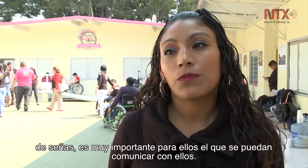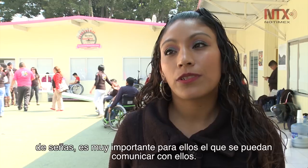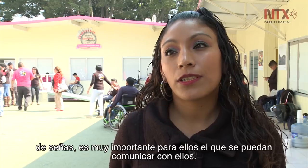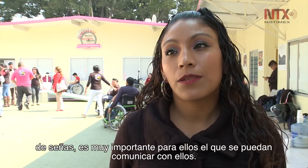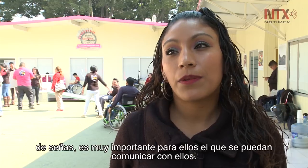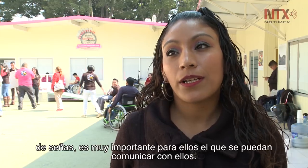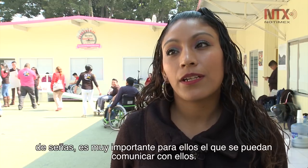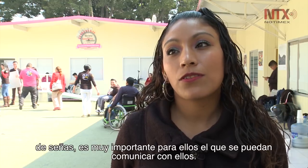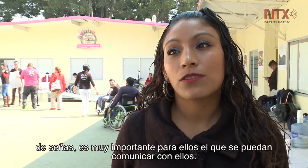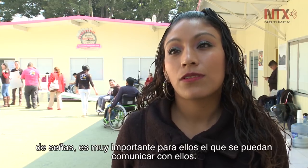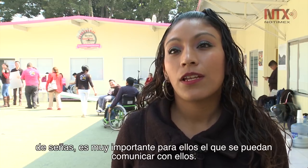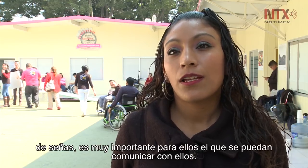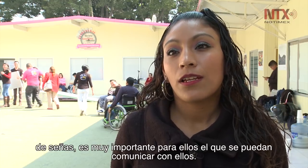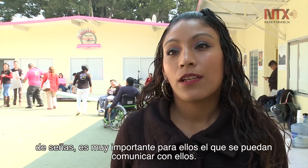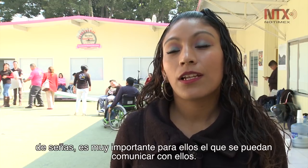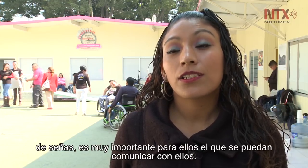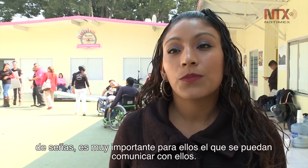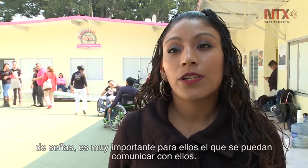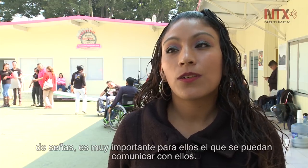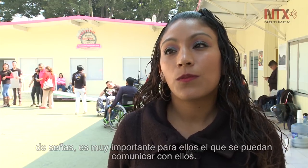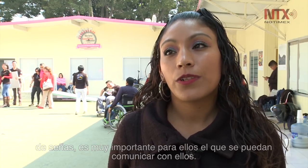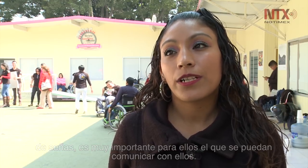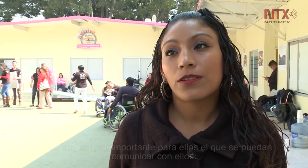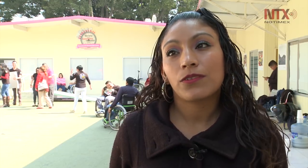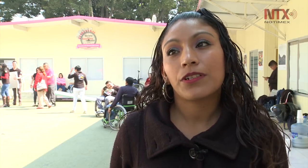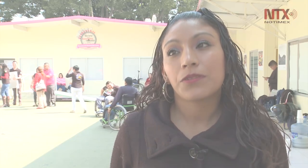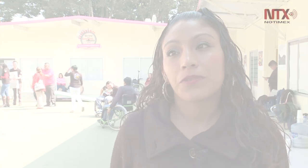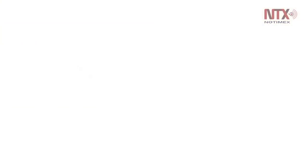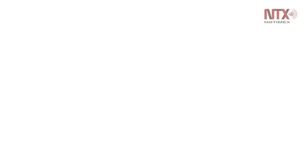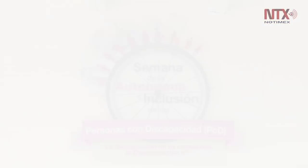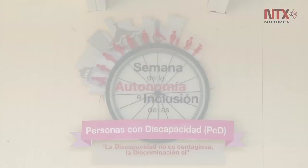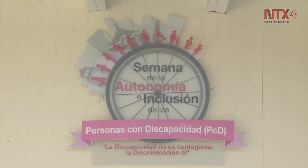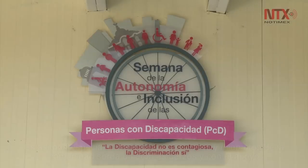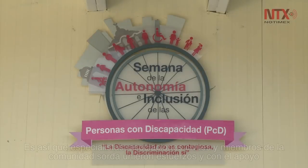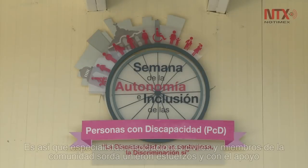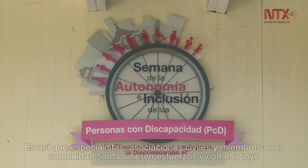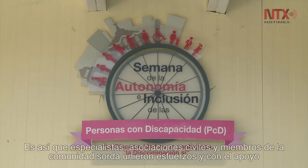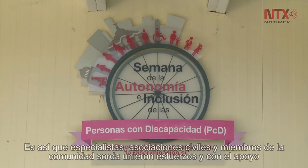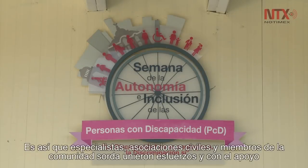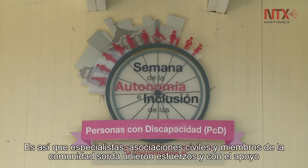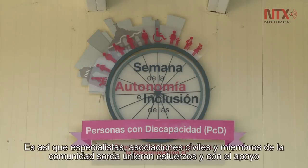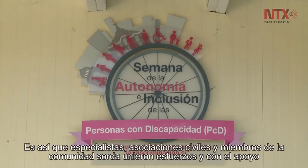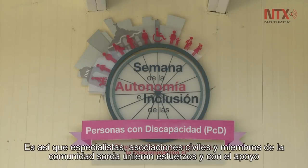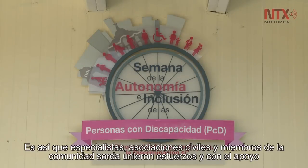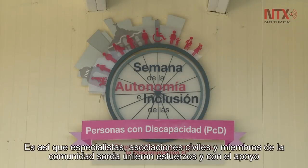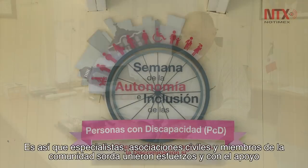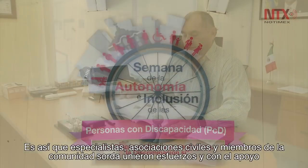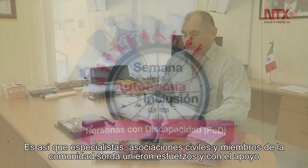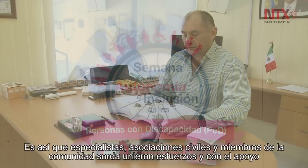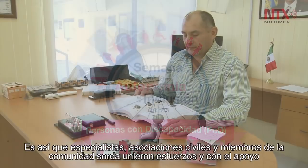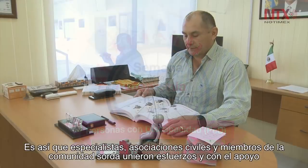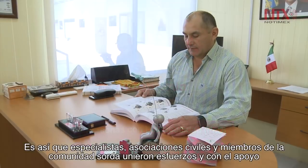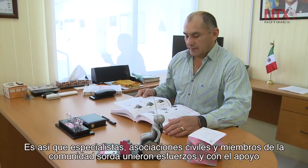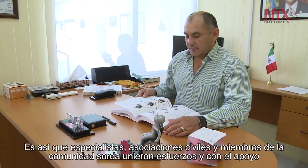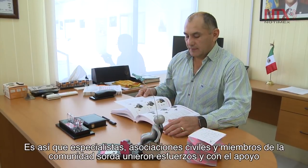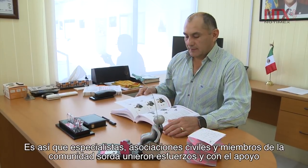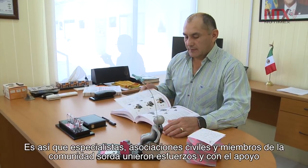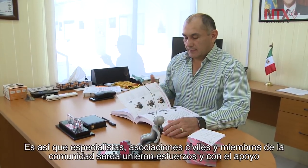importante para ellos, el que se puedan comunicar con ellos. Es así que especialistas, asociaciones civiles y miembros de la comunidad